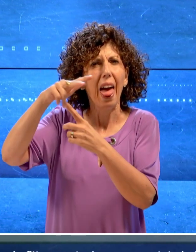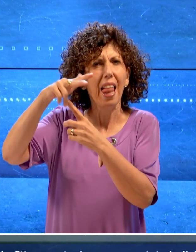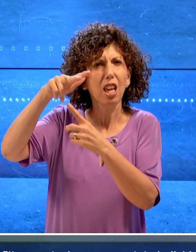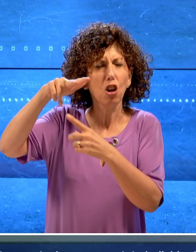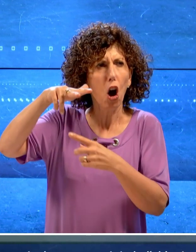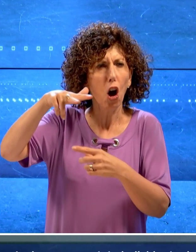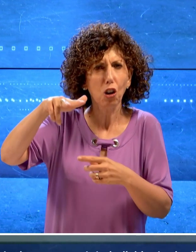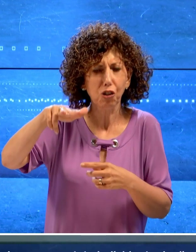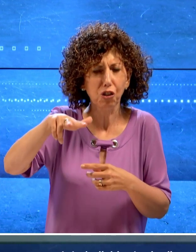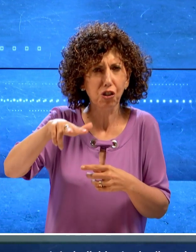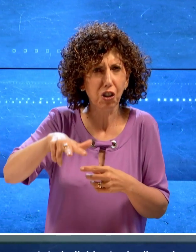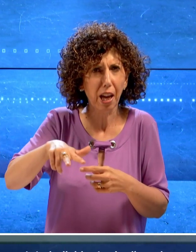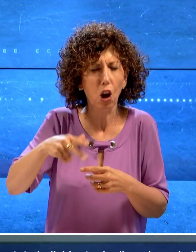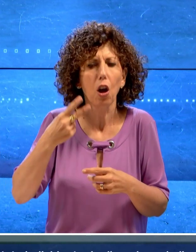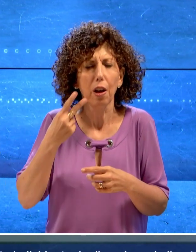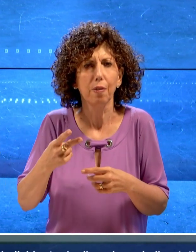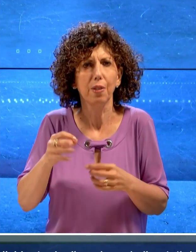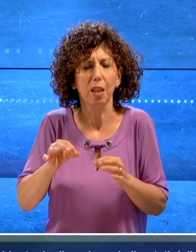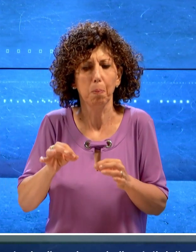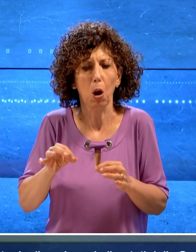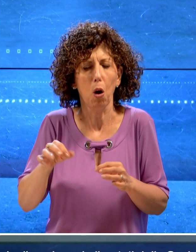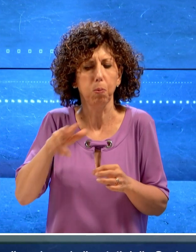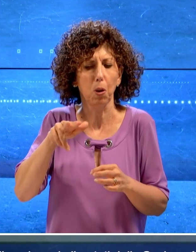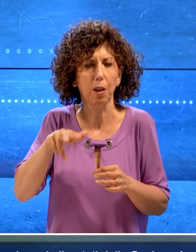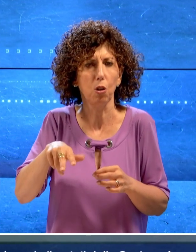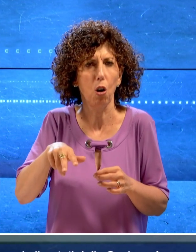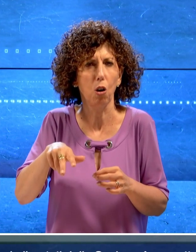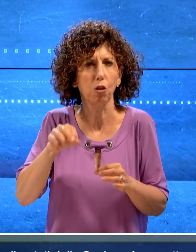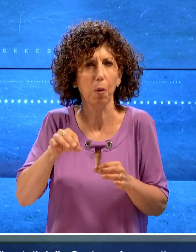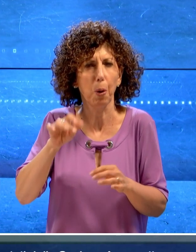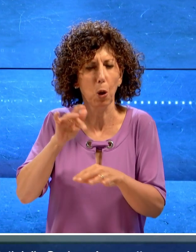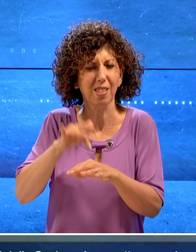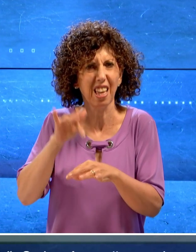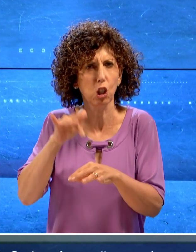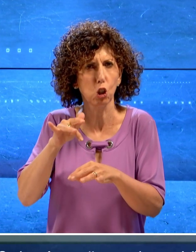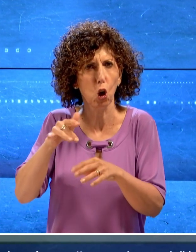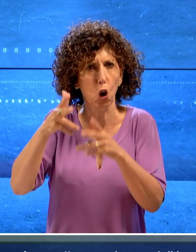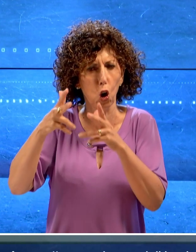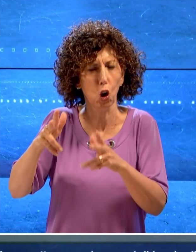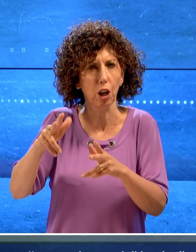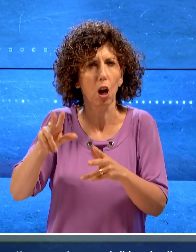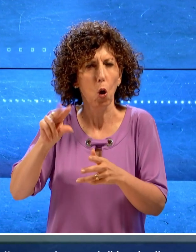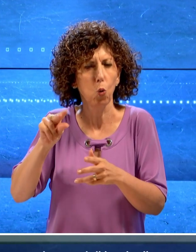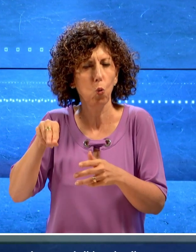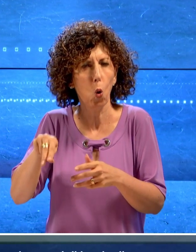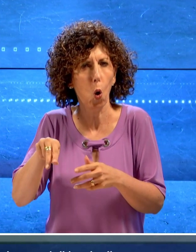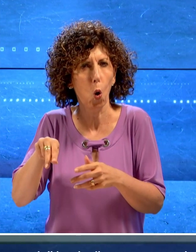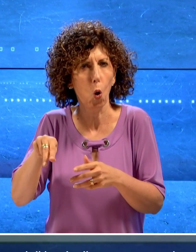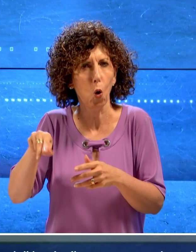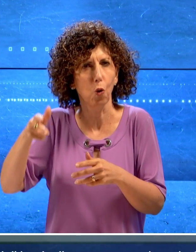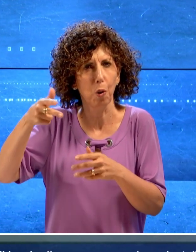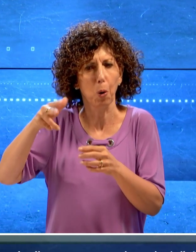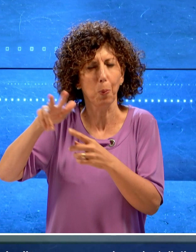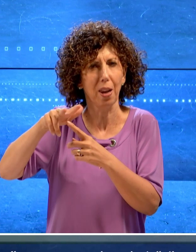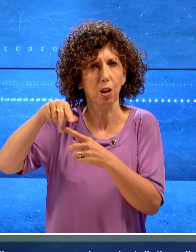eliportati della sezione aerea attraverso i sensori di bordo di nuova generazione installati